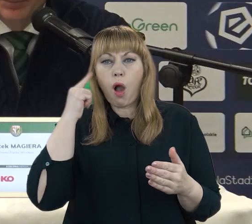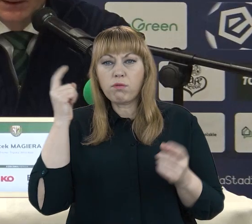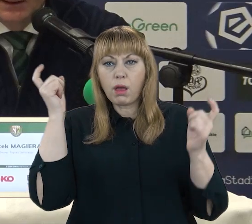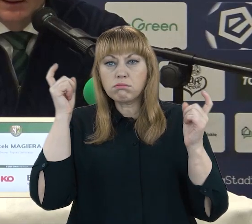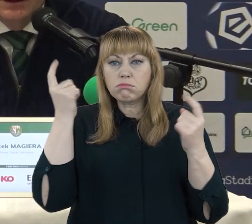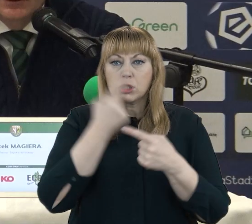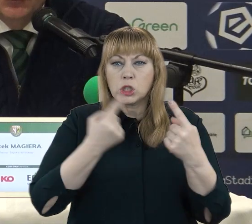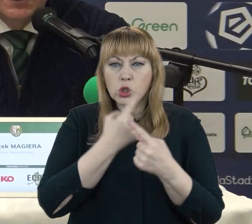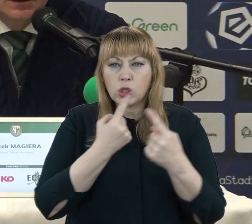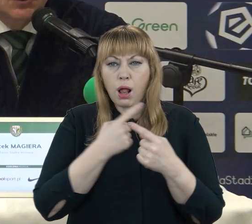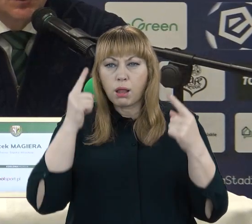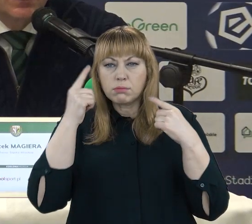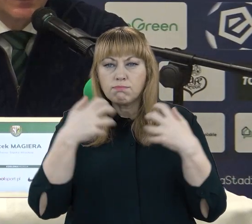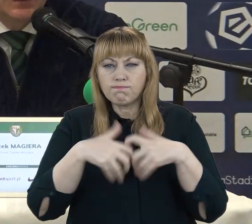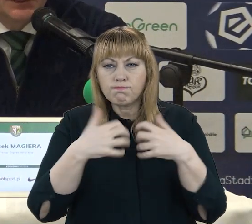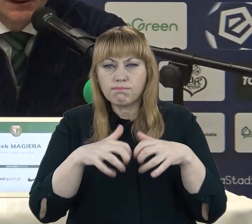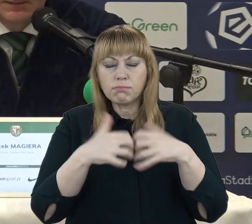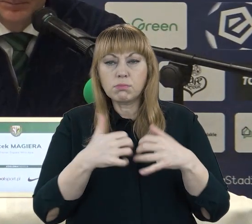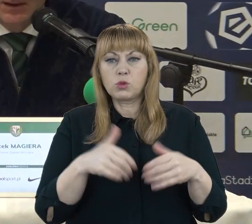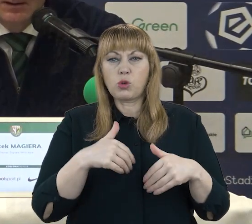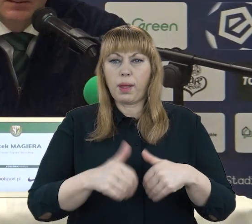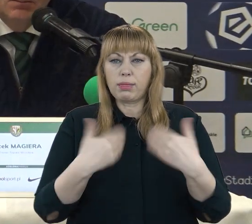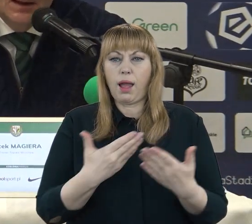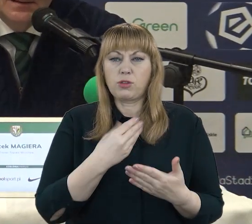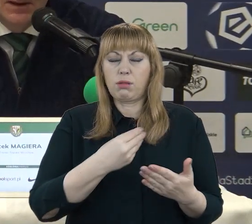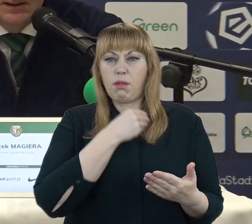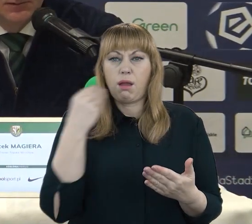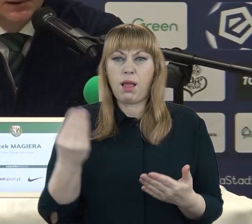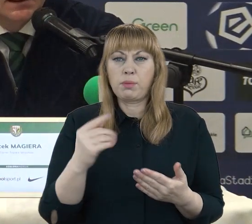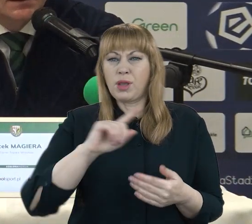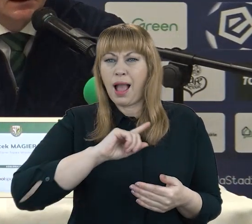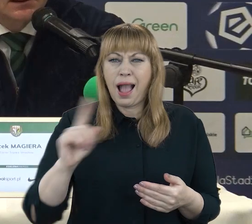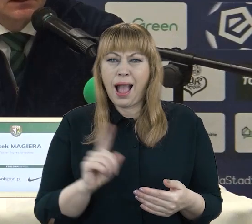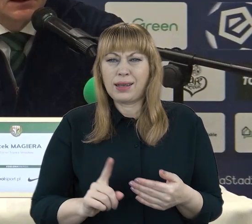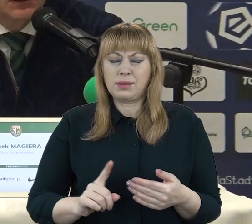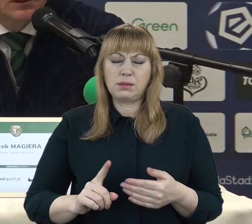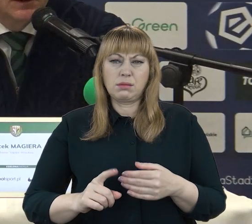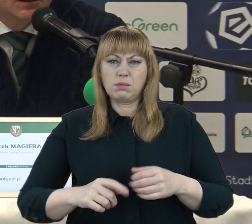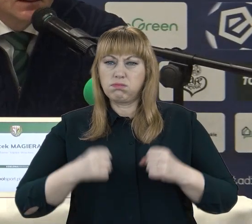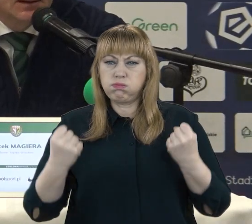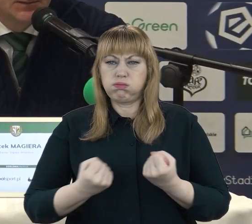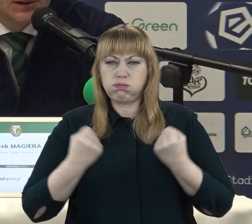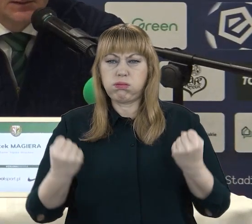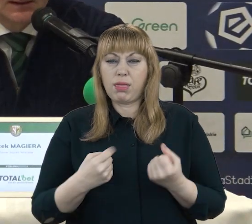i danie tego wszystkiego, co mamy, najlepsze i maksymalna mobilizacja każdego z zawodników na ten ostatni mecz, aby